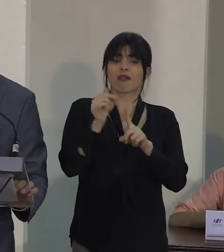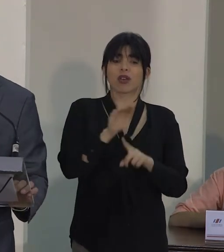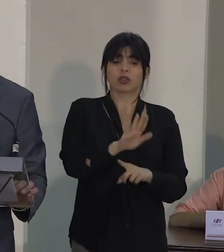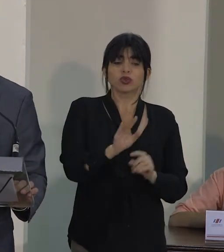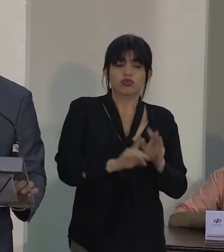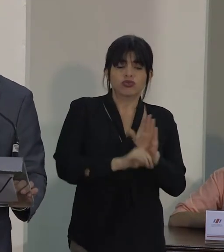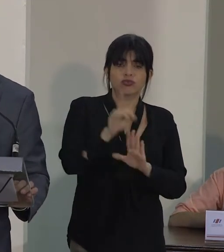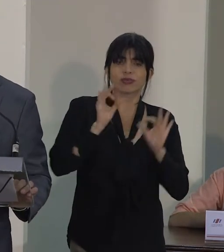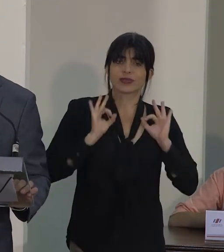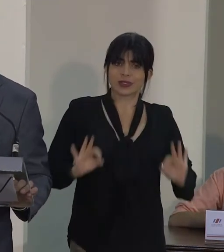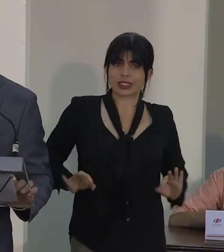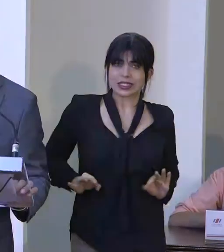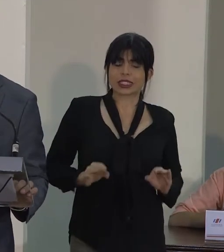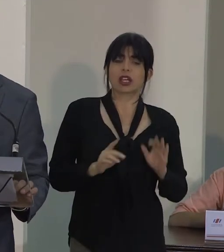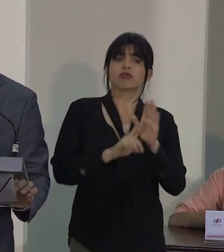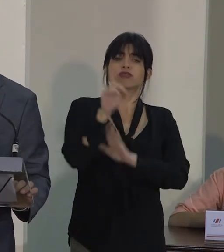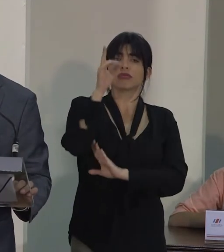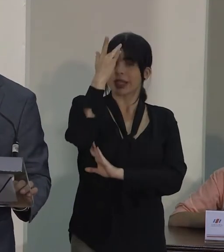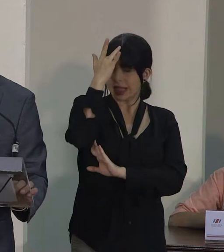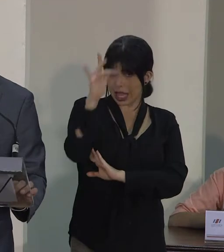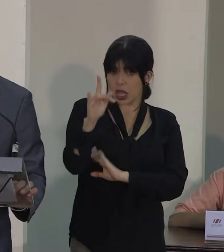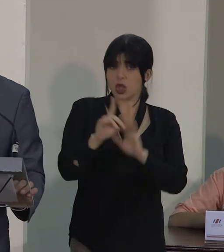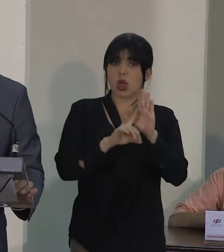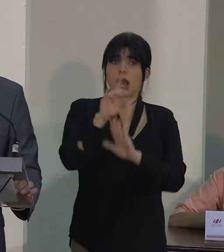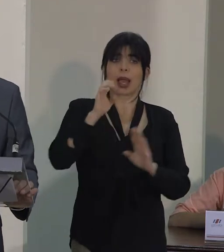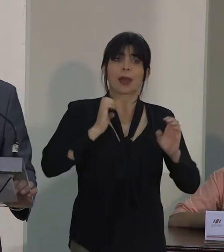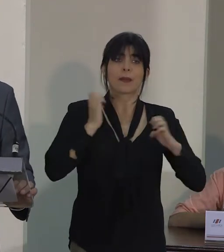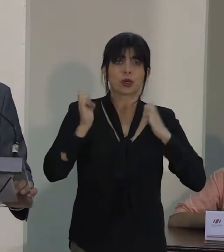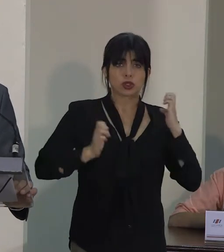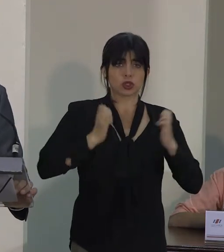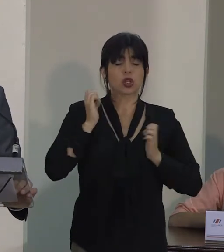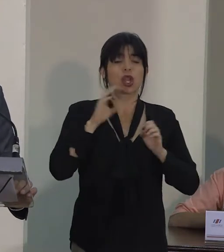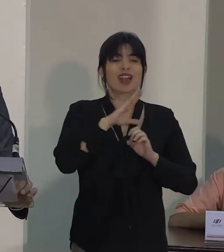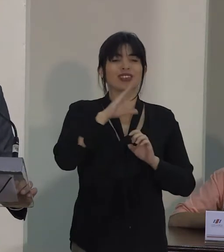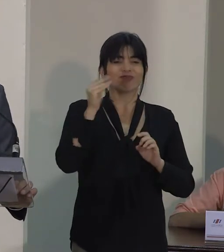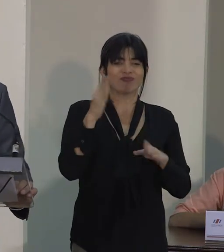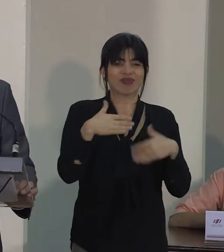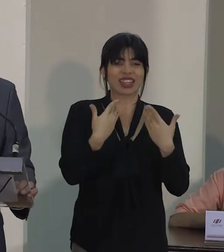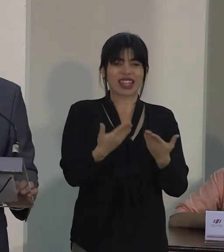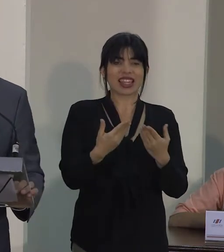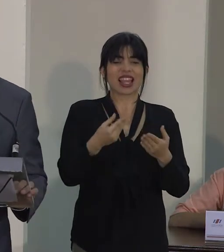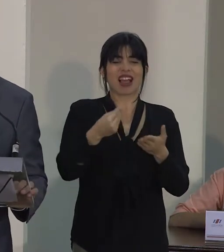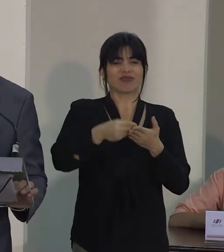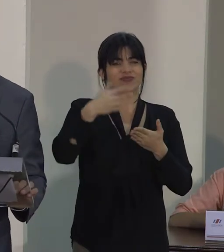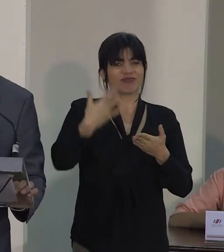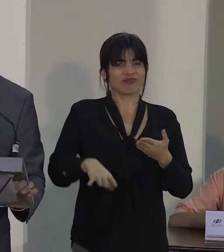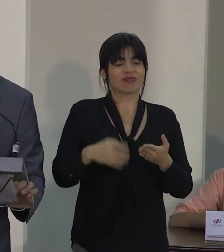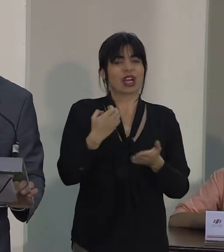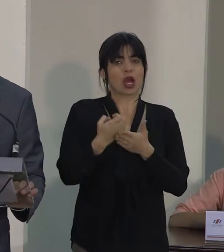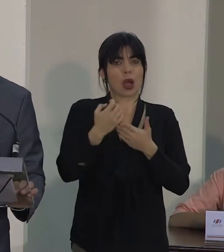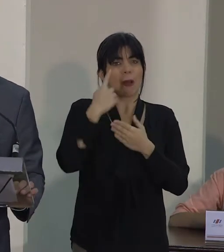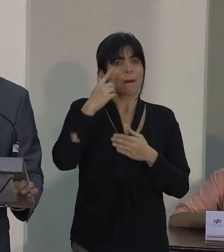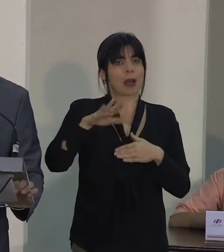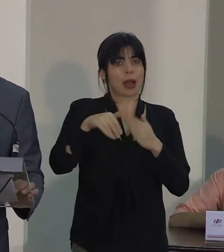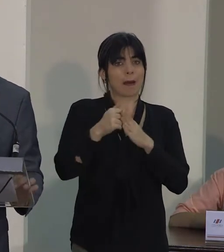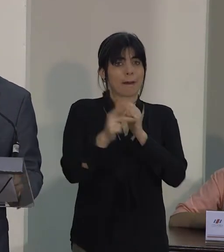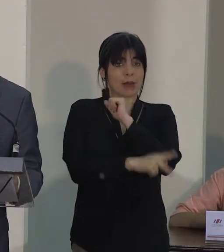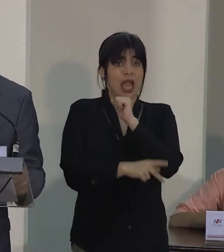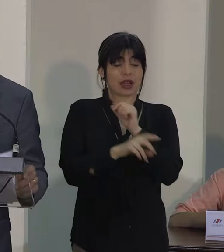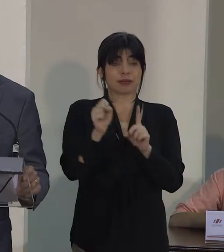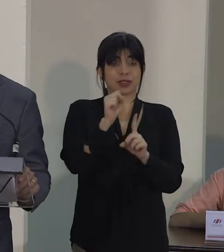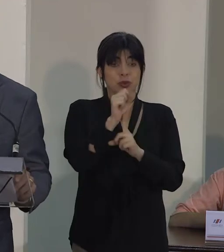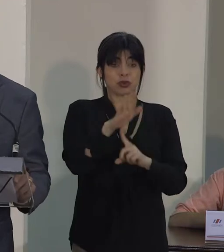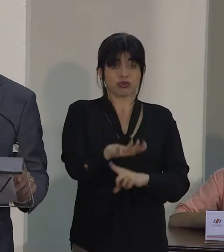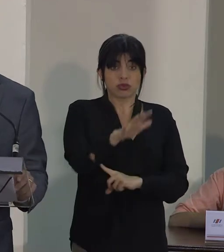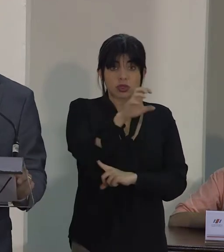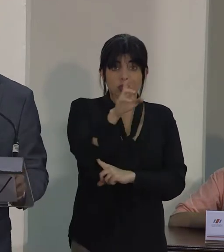desarrollo físico, intelectual y emocional y genera enormes costos económicos para el país. En el caso de Costa